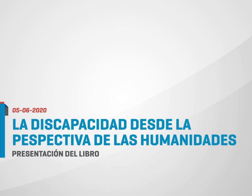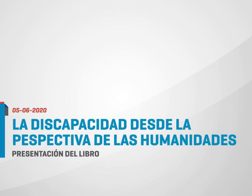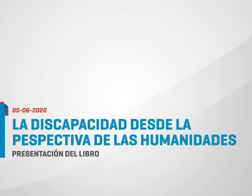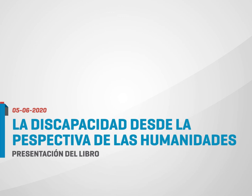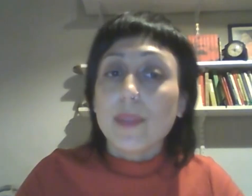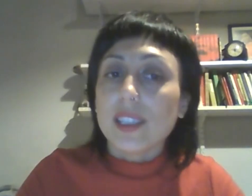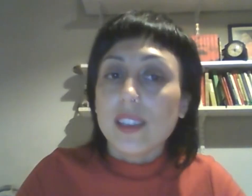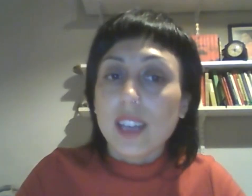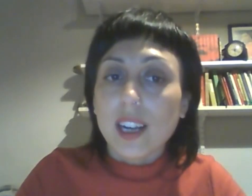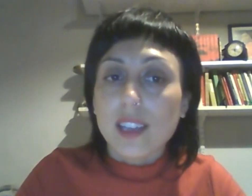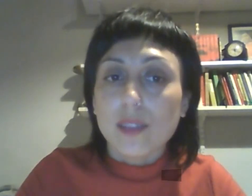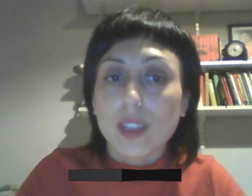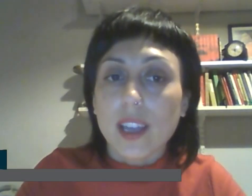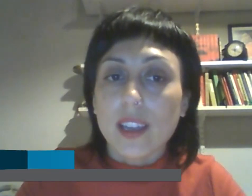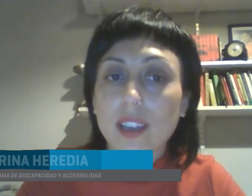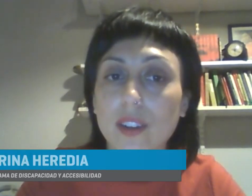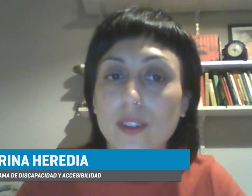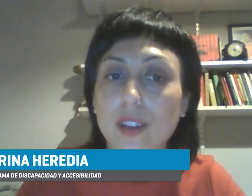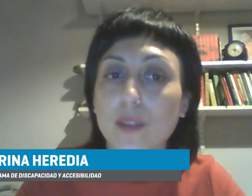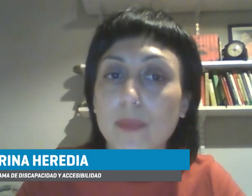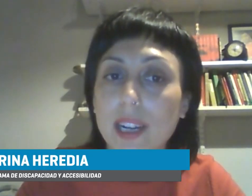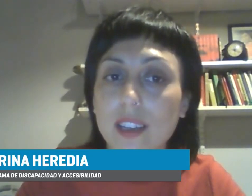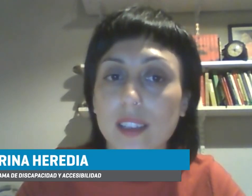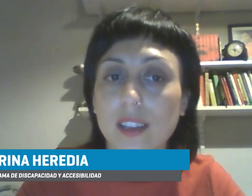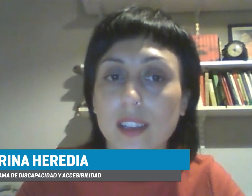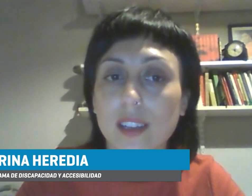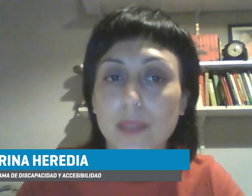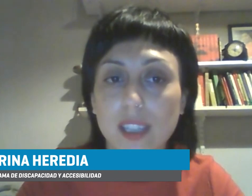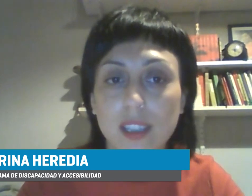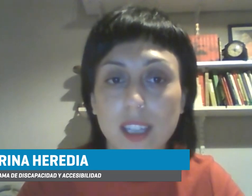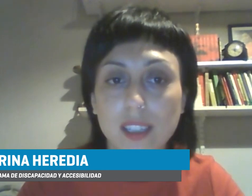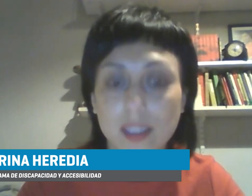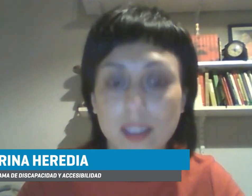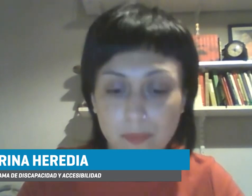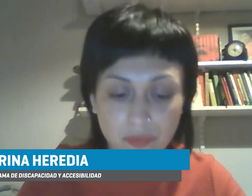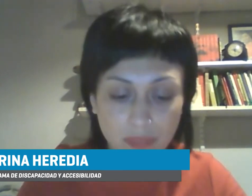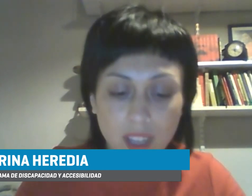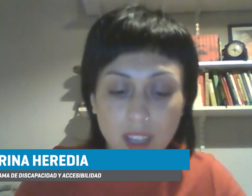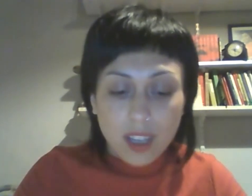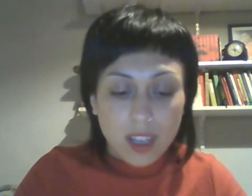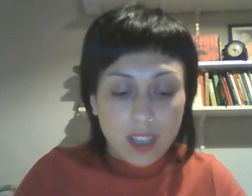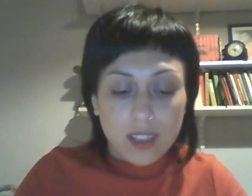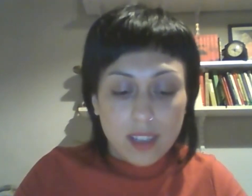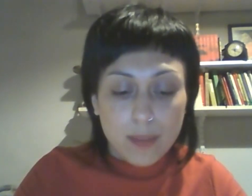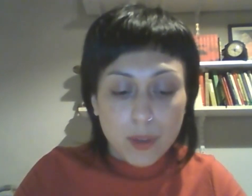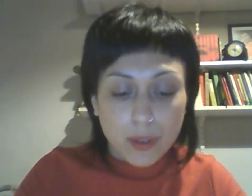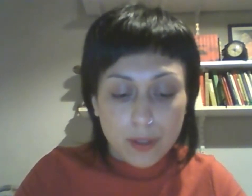...y presentar a las autoridades que hoy nos acompañan y que están presentes. Estamos con